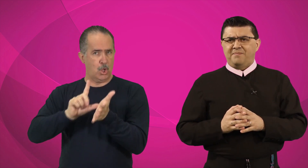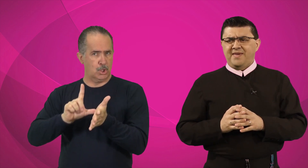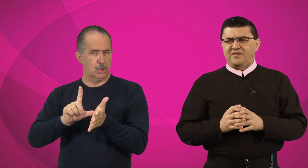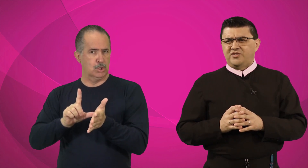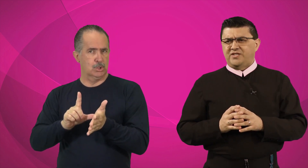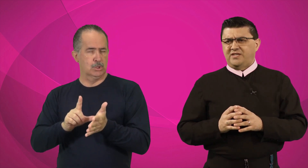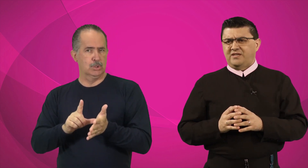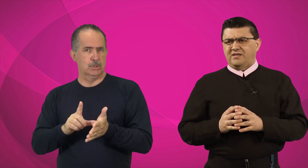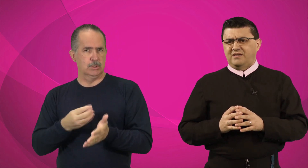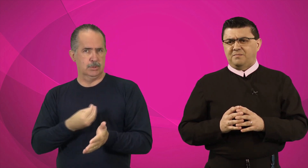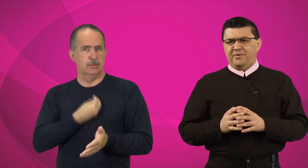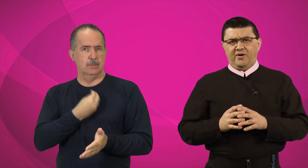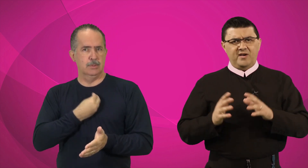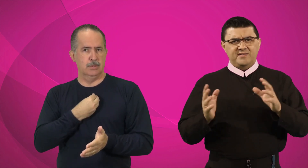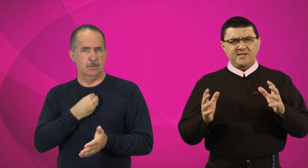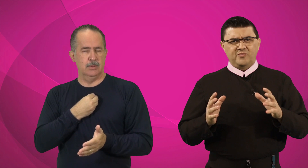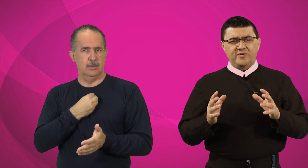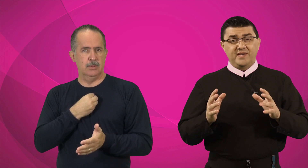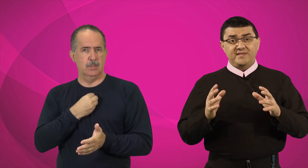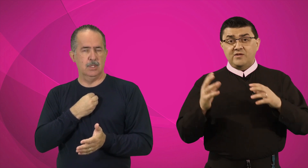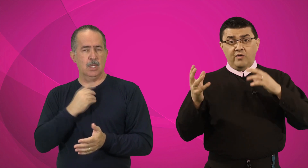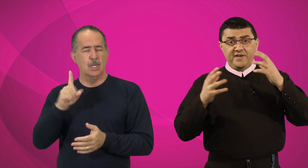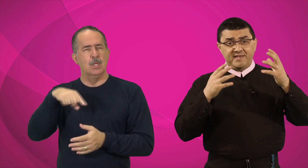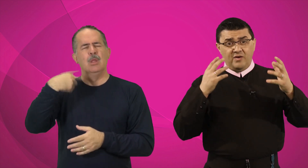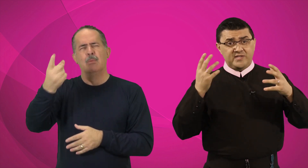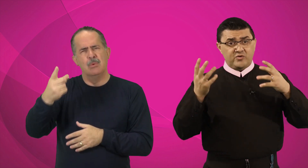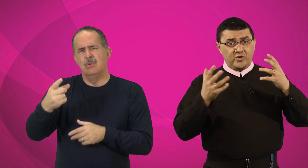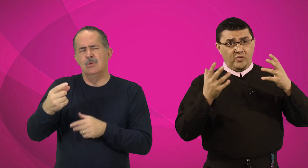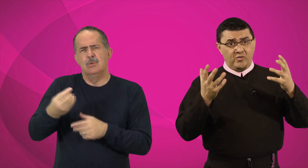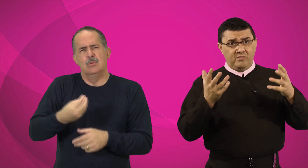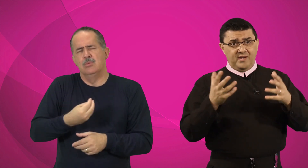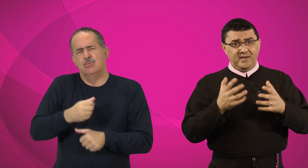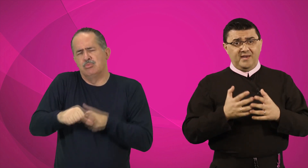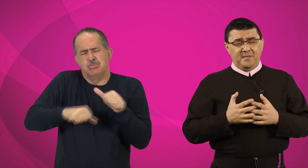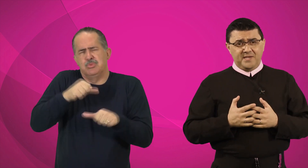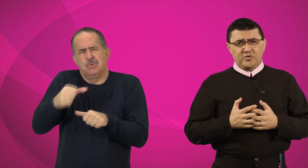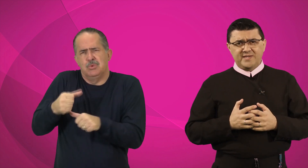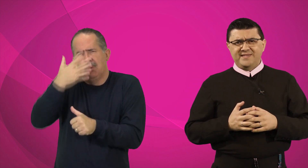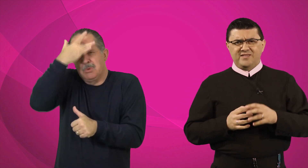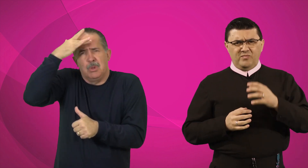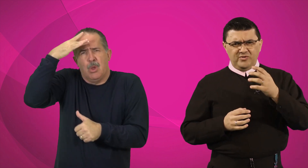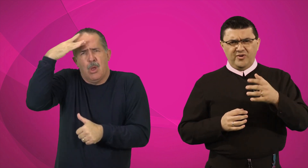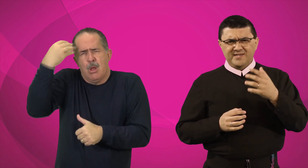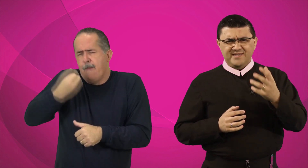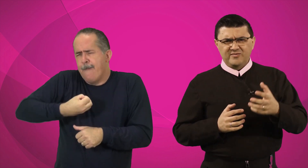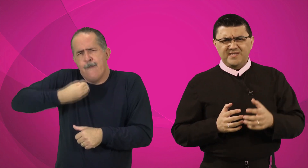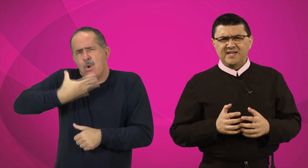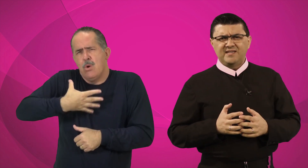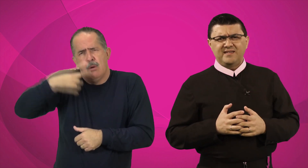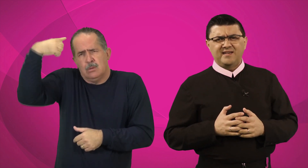de repente, próximo e se converteu e se tornou alguma pessoa, assim, tão bondosa, tão santa?